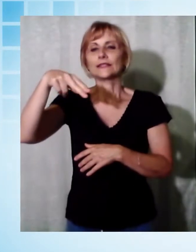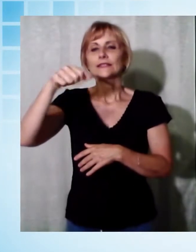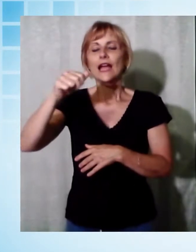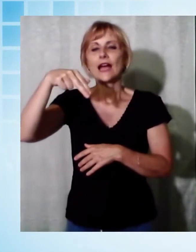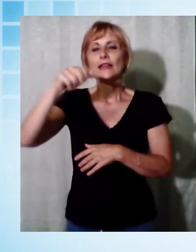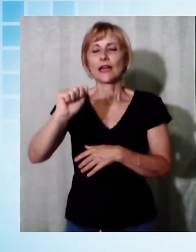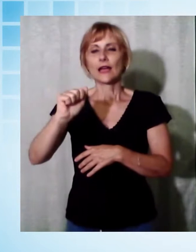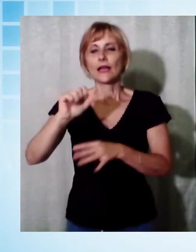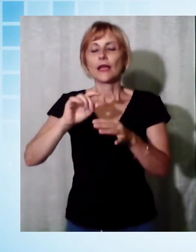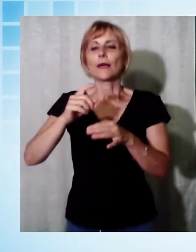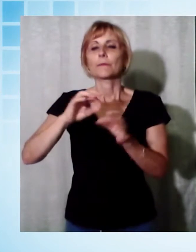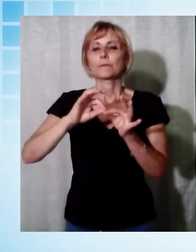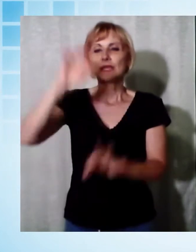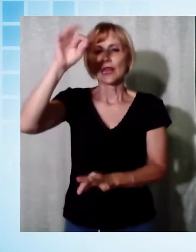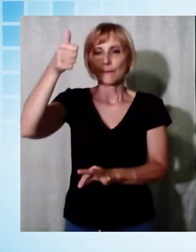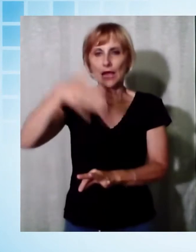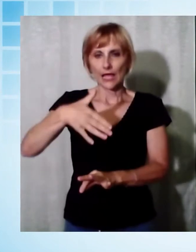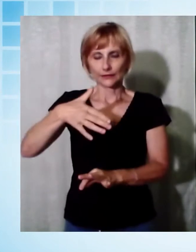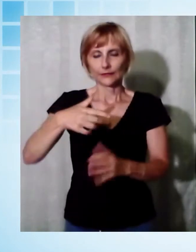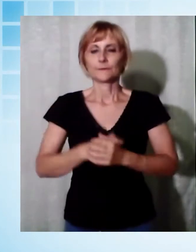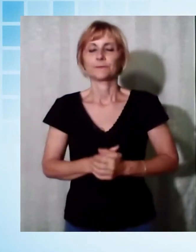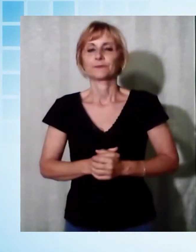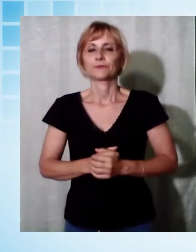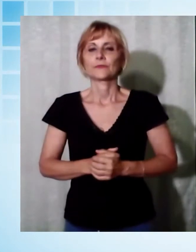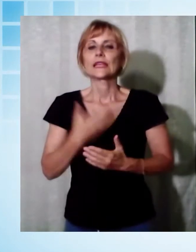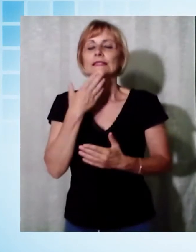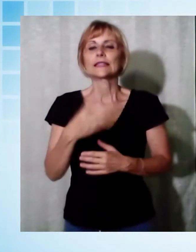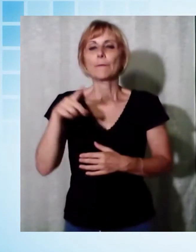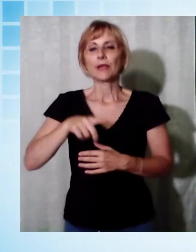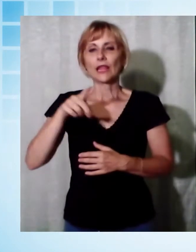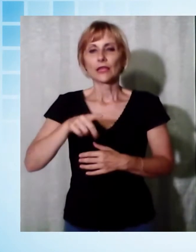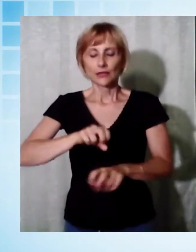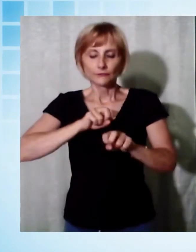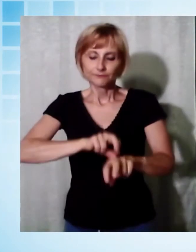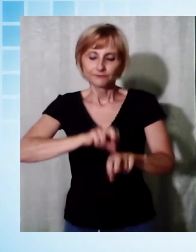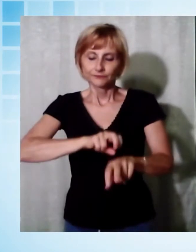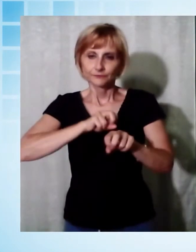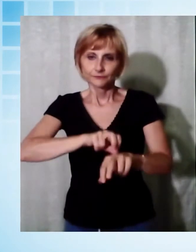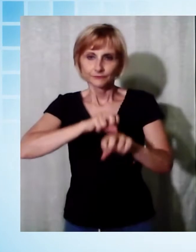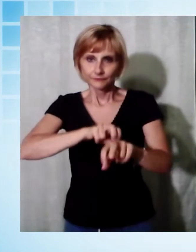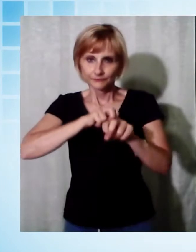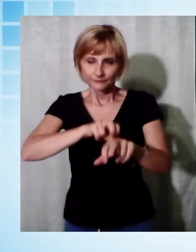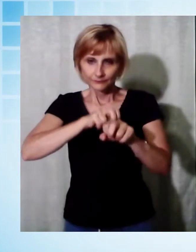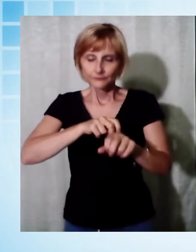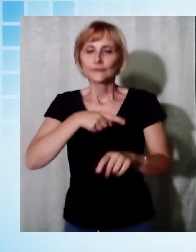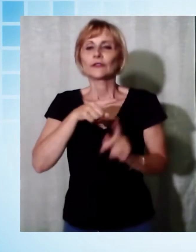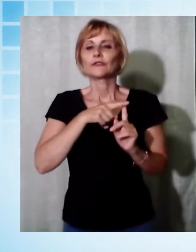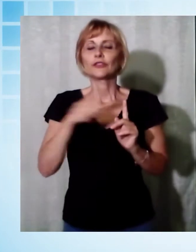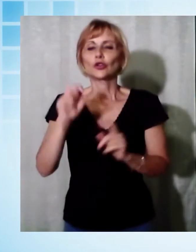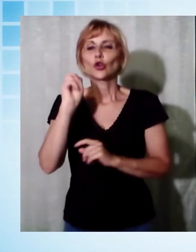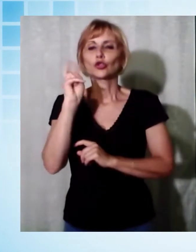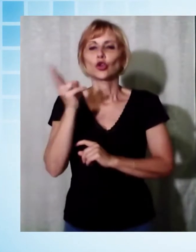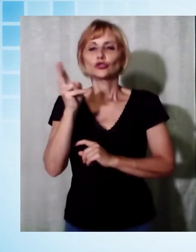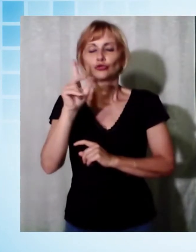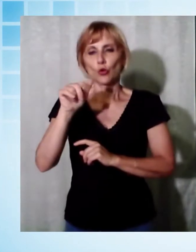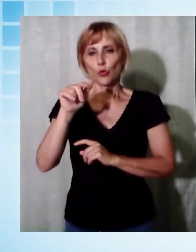Scalata a San Pellegrino a cronometro, edizione speciale della corso organizzata dal GP Alpiapuane fino al 12 luglio, atleti ed